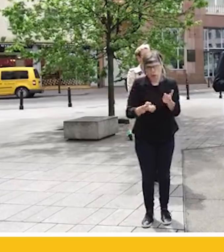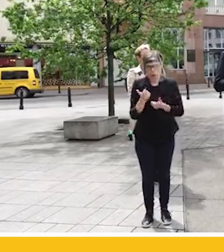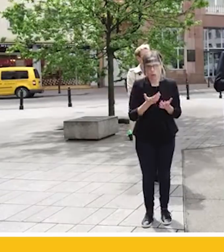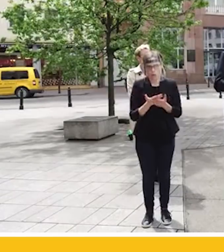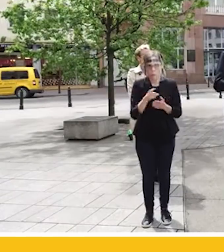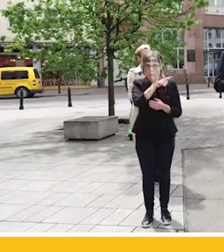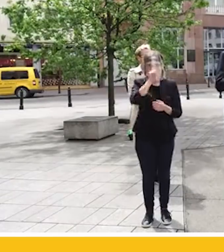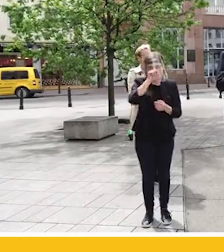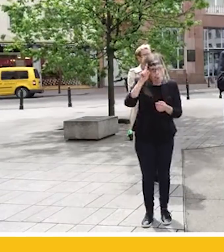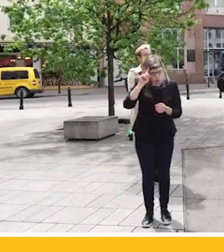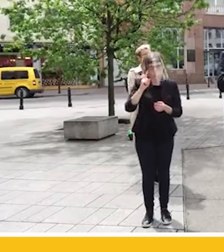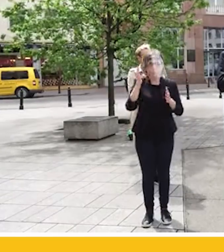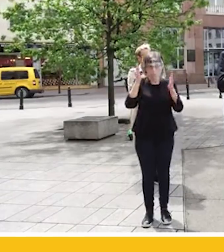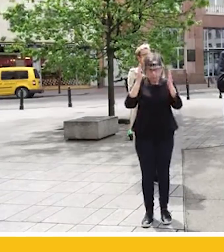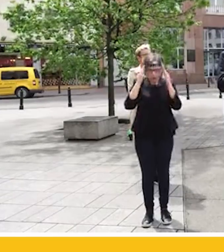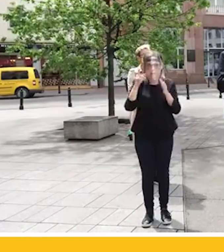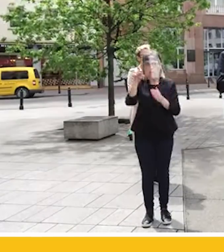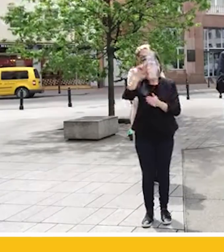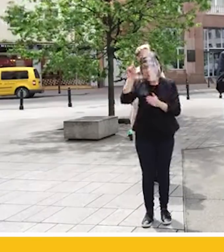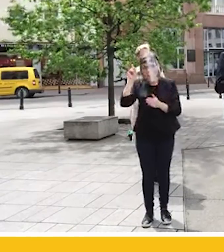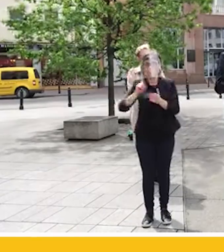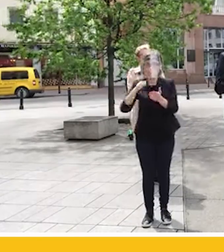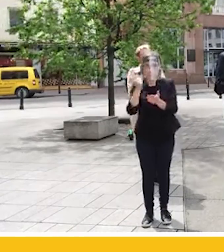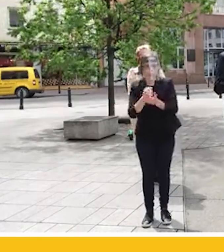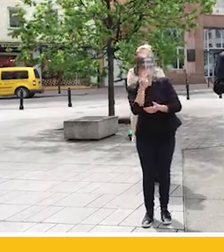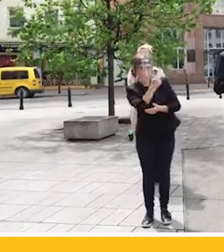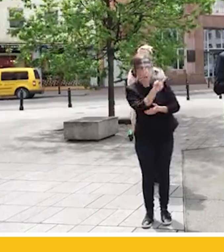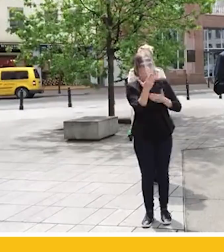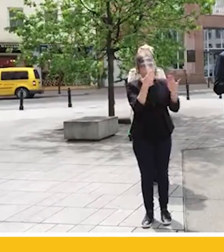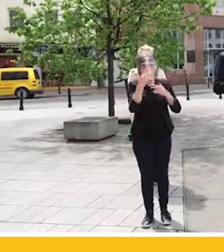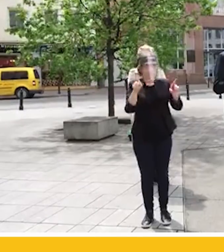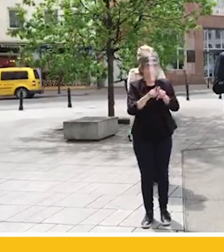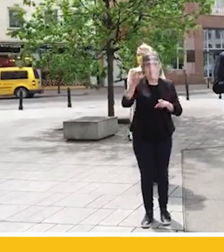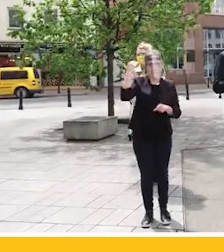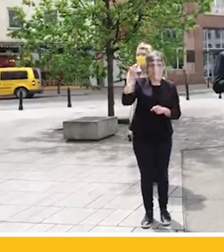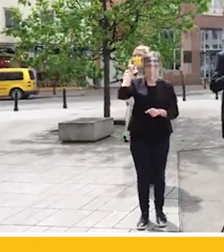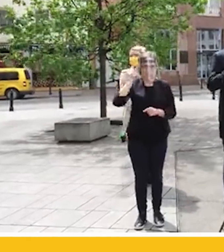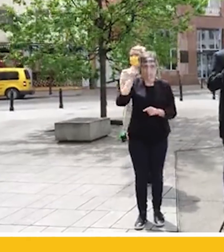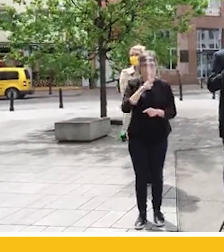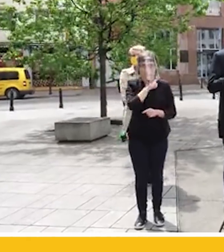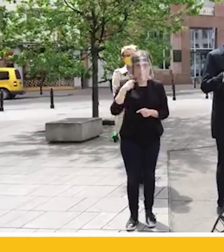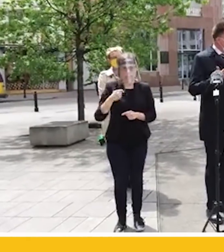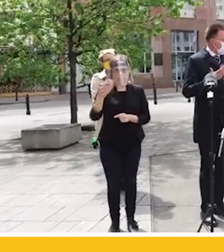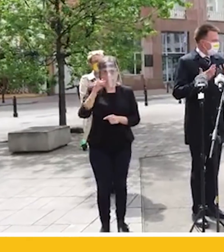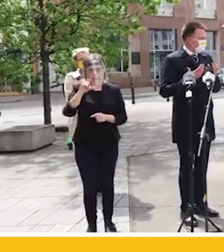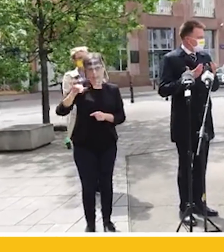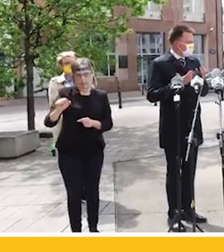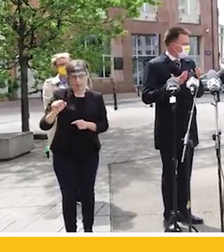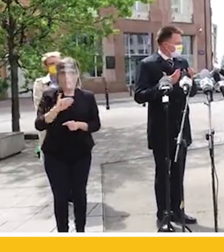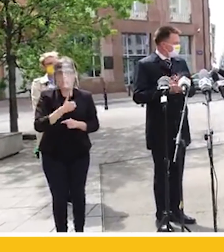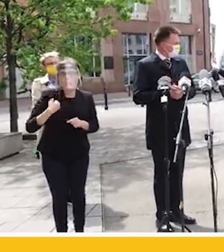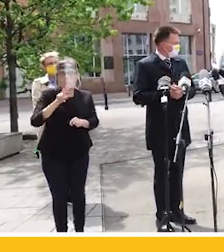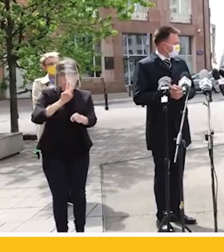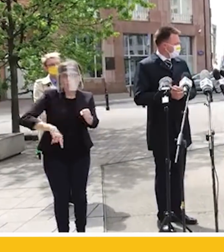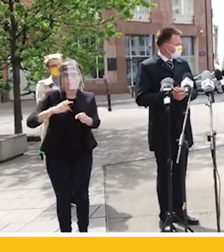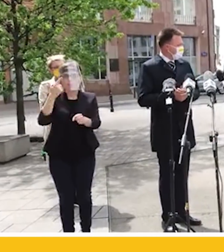świadomość, że znowu stają się w mentalności ludzi, w wyobrażeniu społecznym, milicją. Polska policja pracowała 30 lat na to, żeby